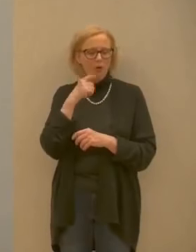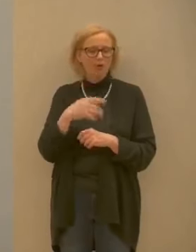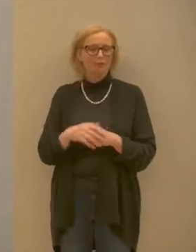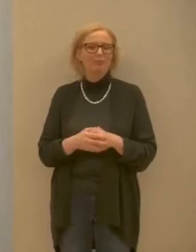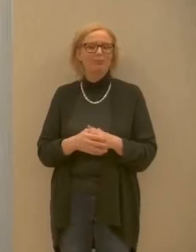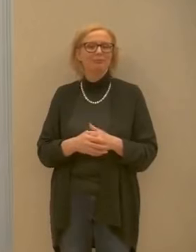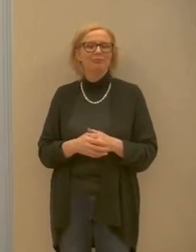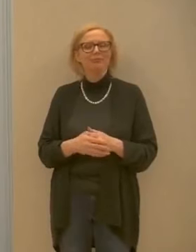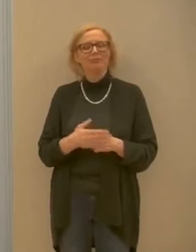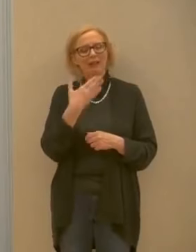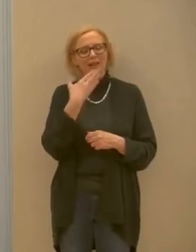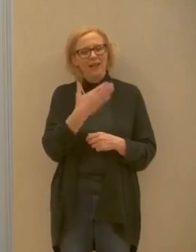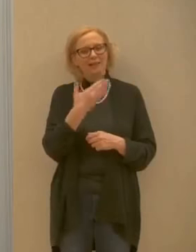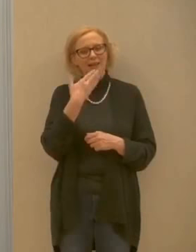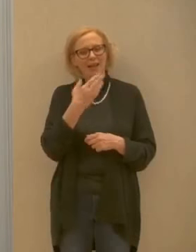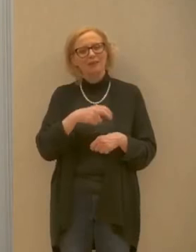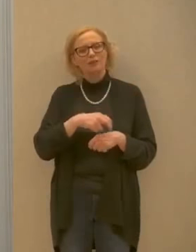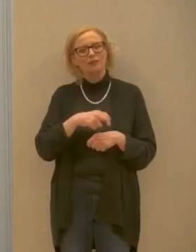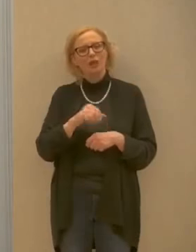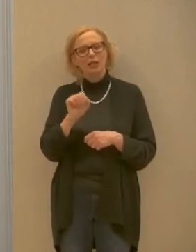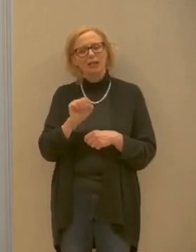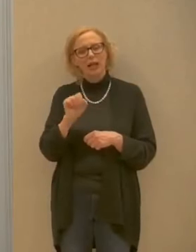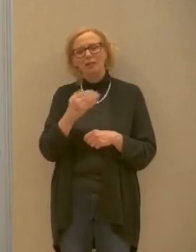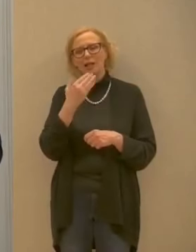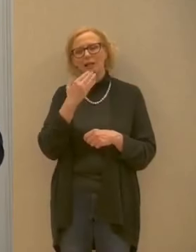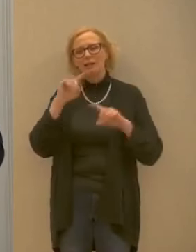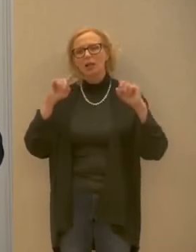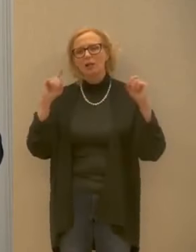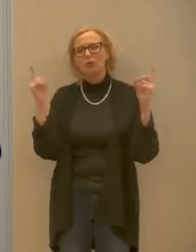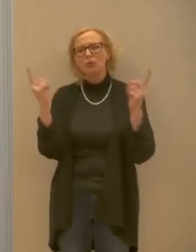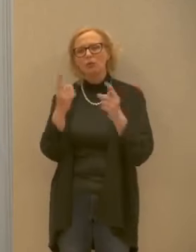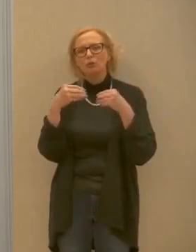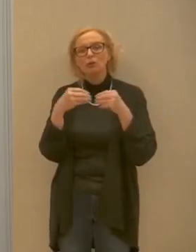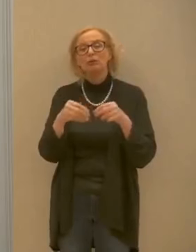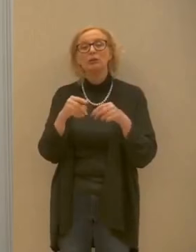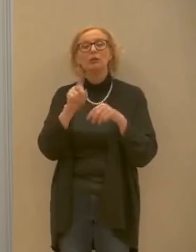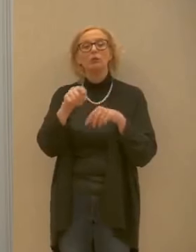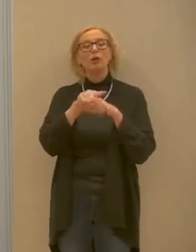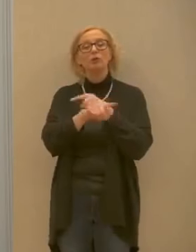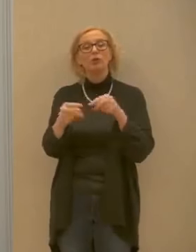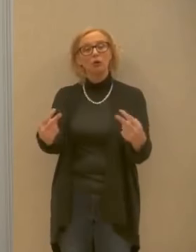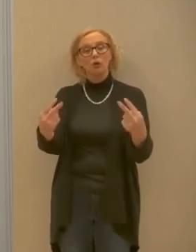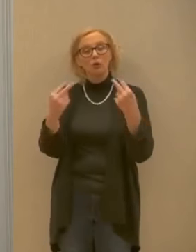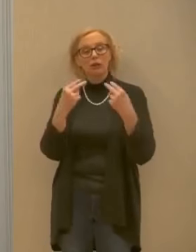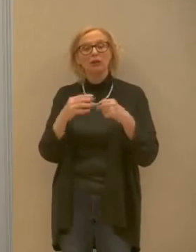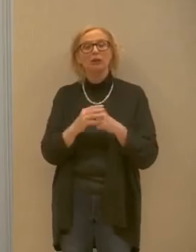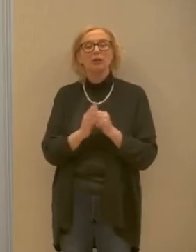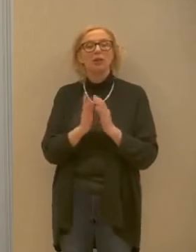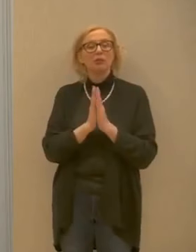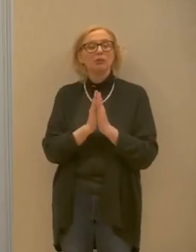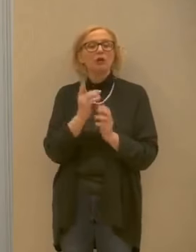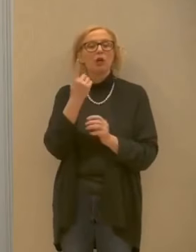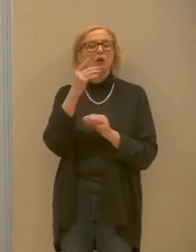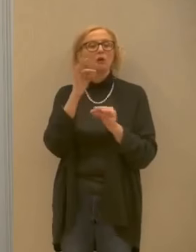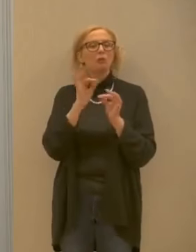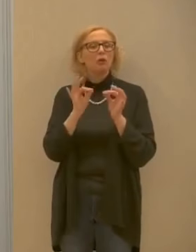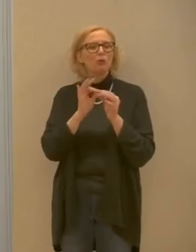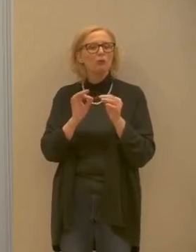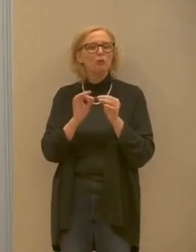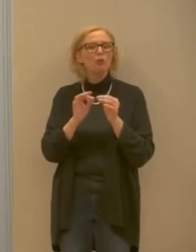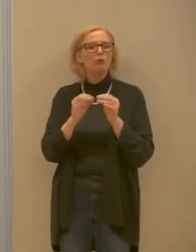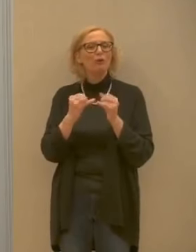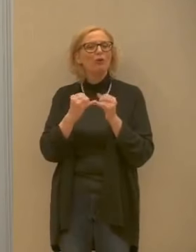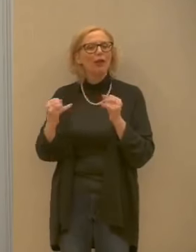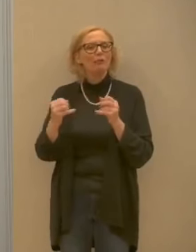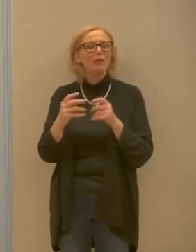grazie grazie dottore andreata grazie a tutti quelli che sono intervenuti a voi che ci avete seguito vi invito a rimanere ancora un minuto collegati perché vi